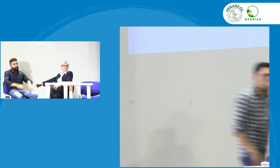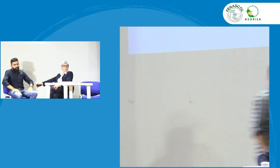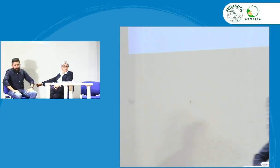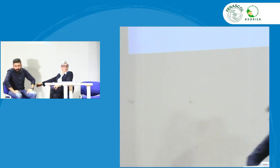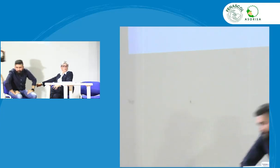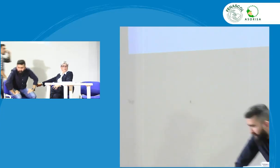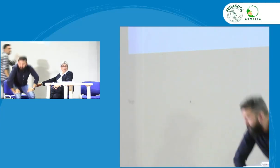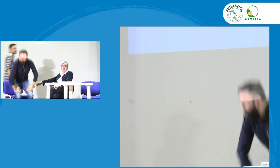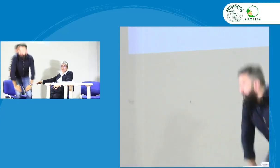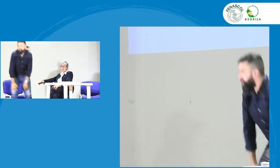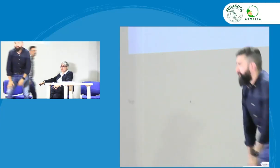lingüística como tal